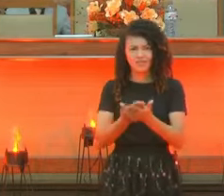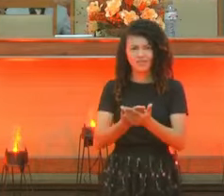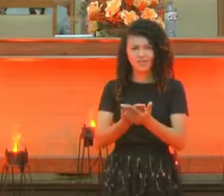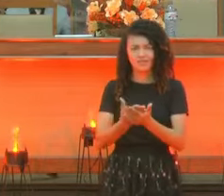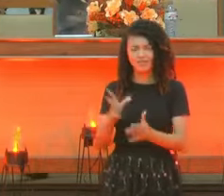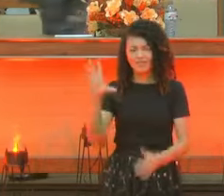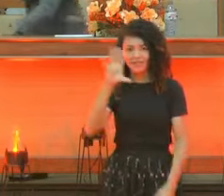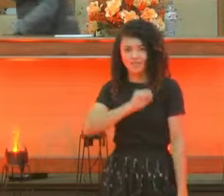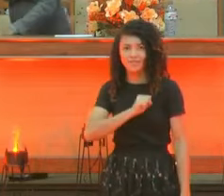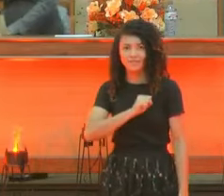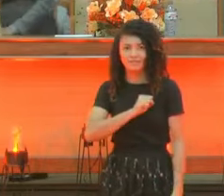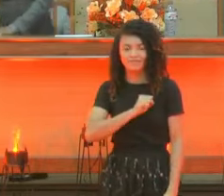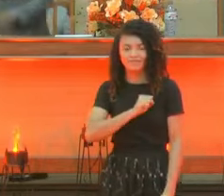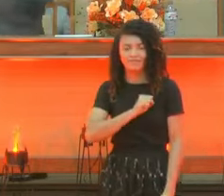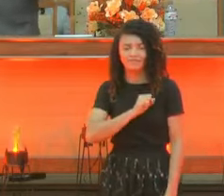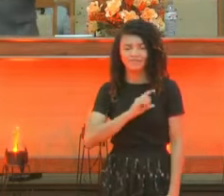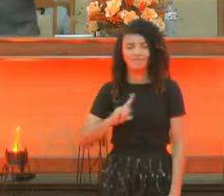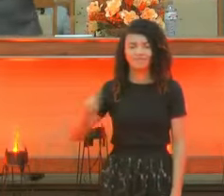dele.